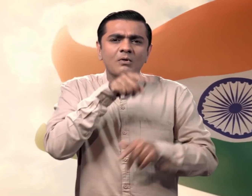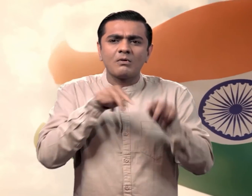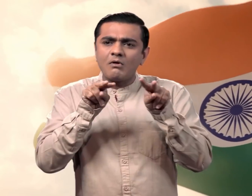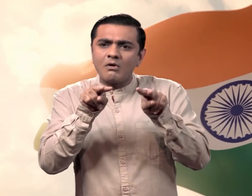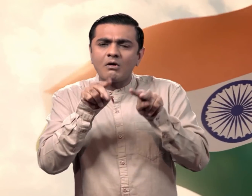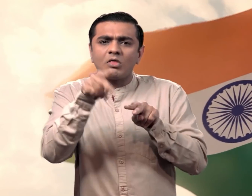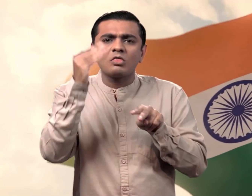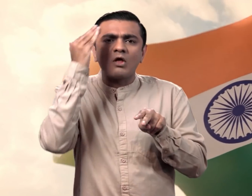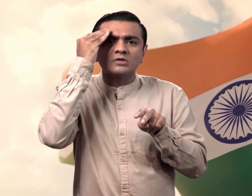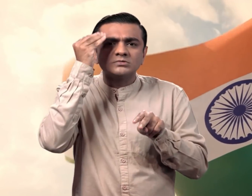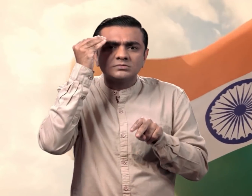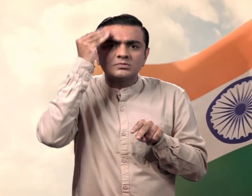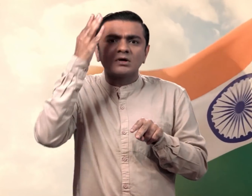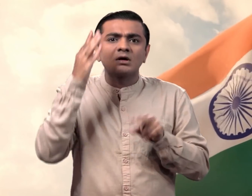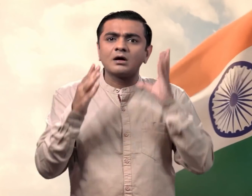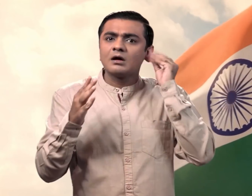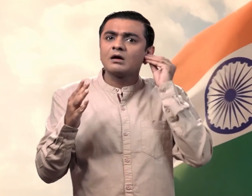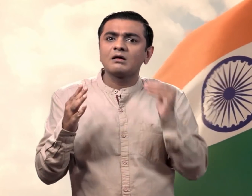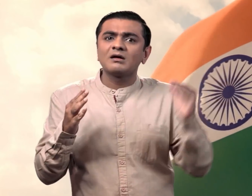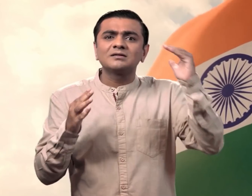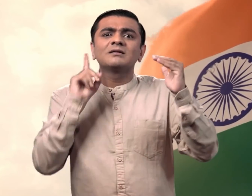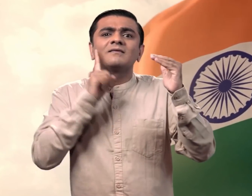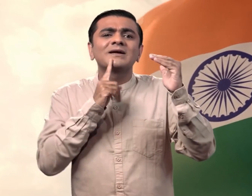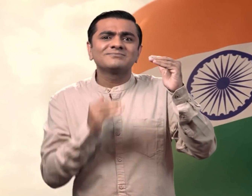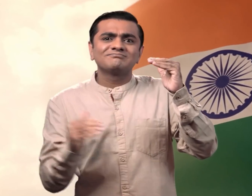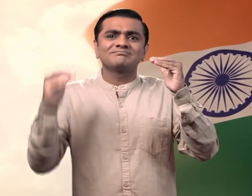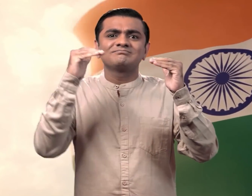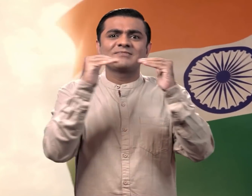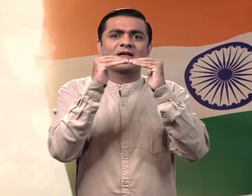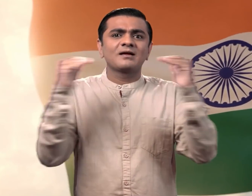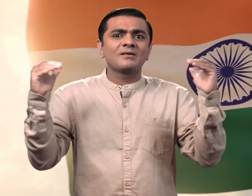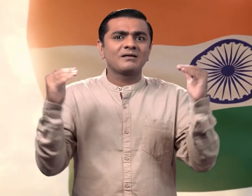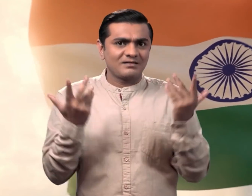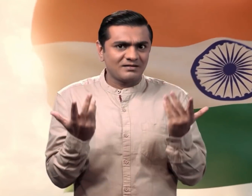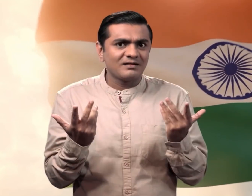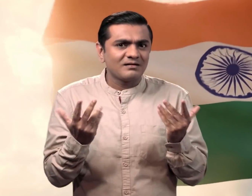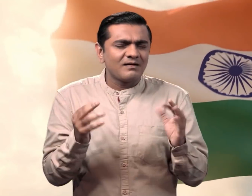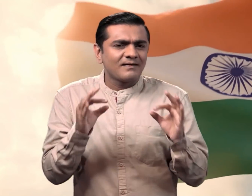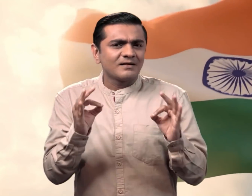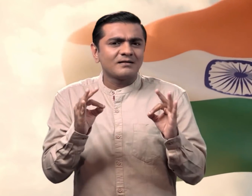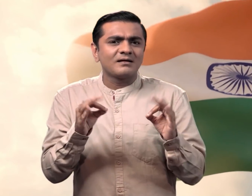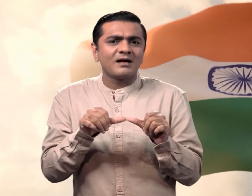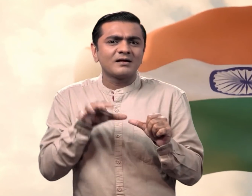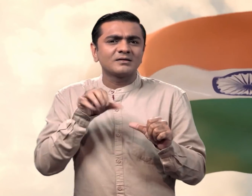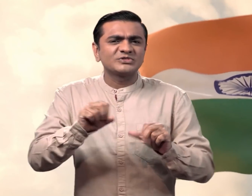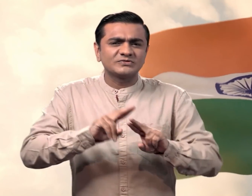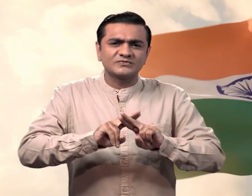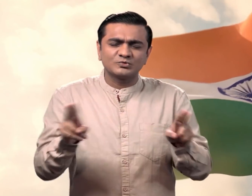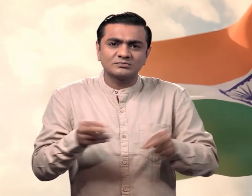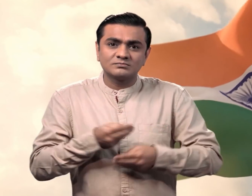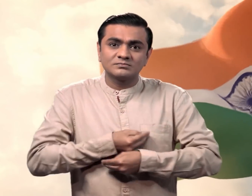इसे जानकर डेफ भी सुनने वाले लोगों के बराबर हो जाएंगे पूरी सुगम्यता होगी